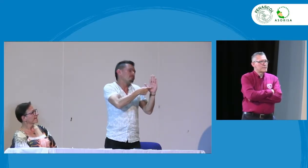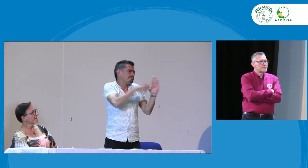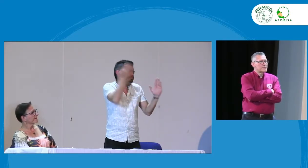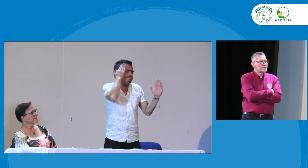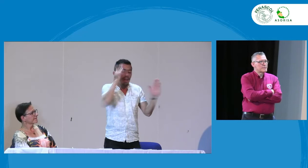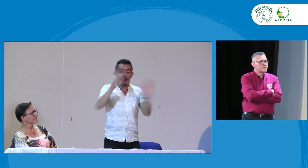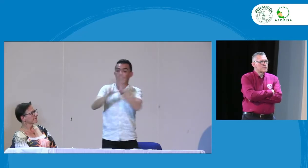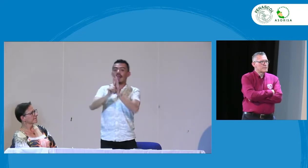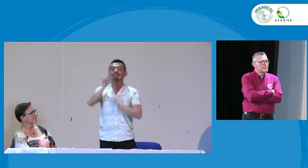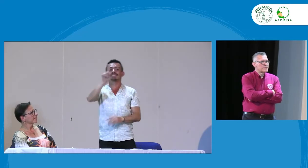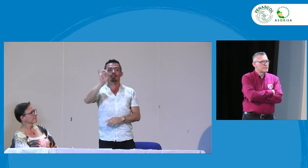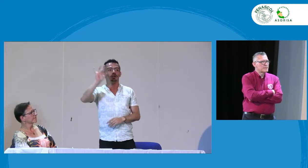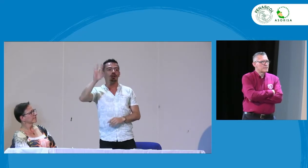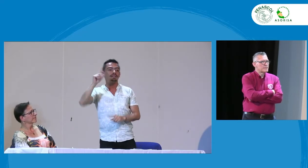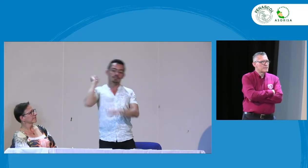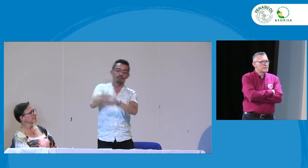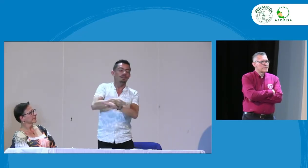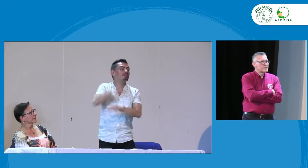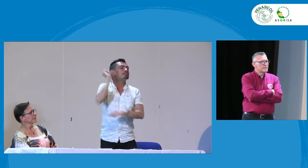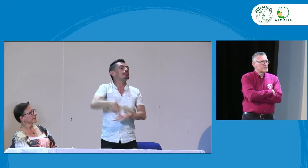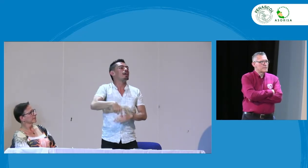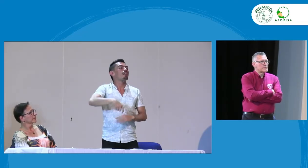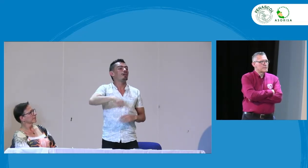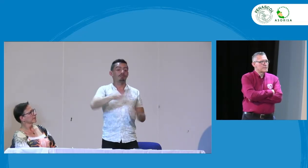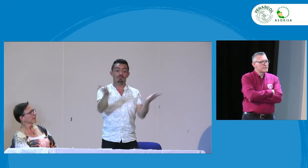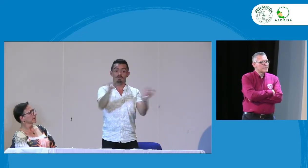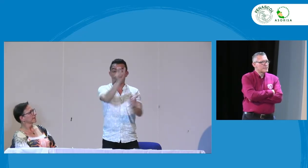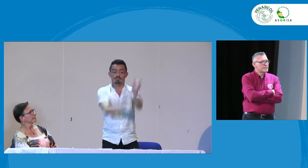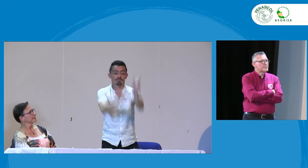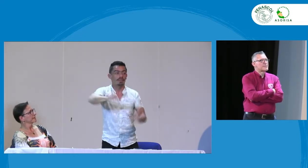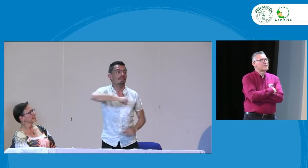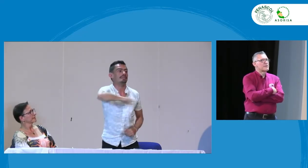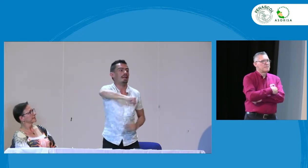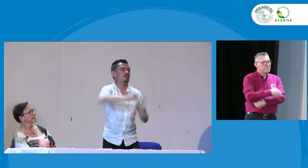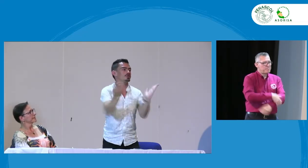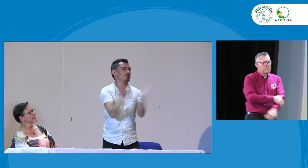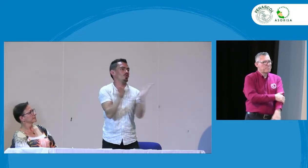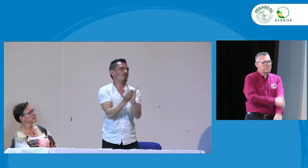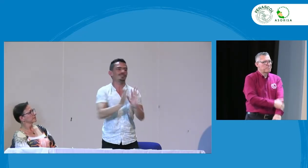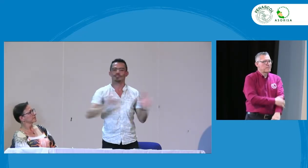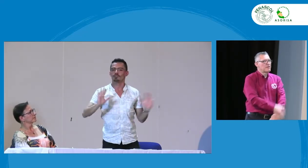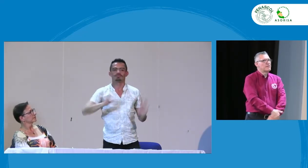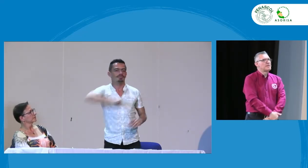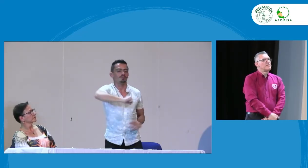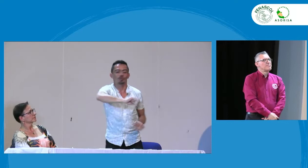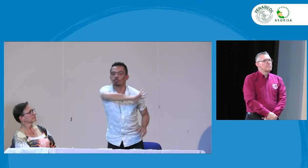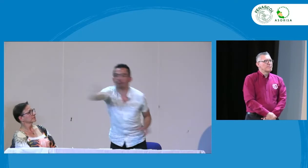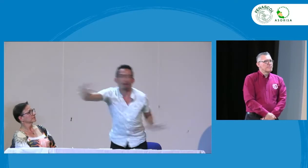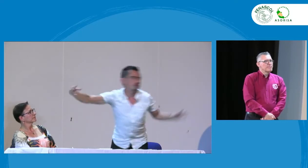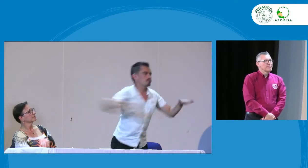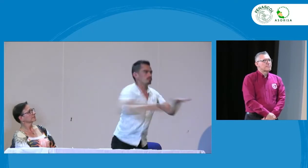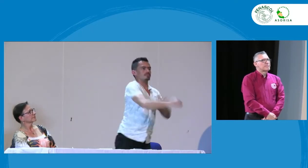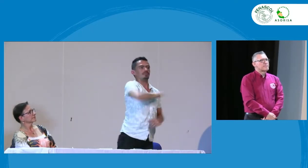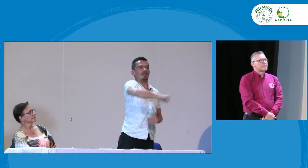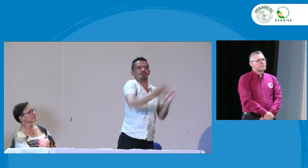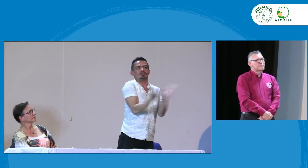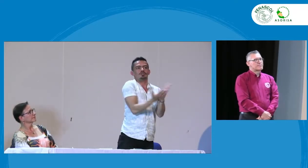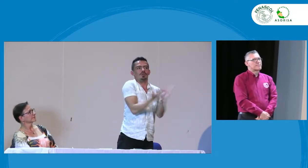va a esas claridades precisamente las que tal vez no es muy claro el decreto en sí mismo por supuesto hablamos de derechos a la